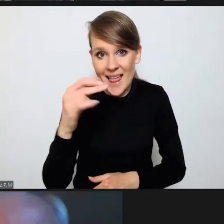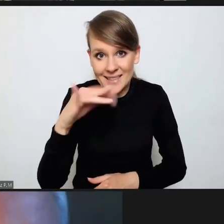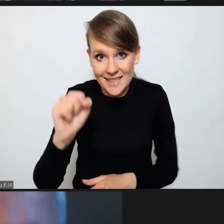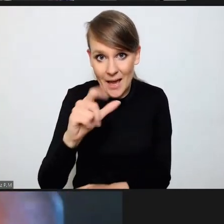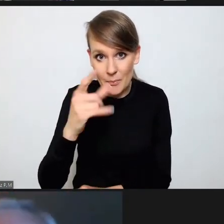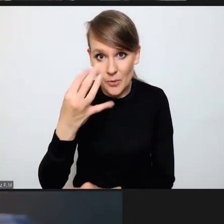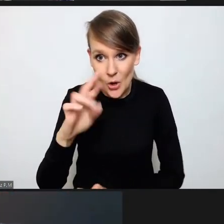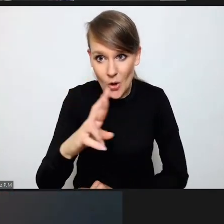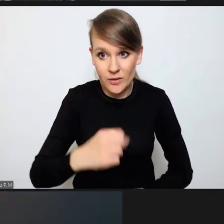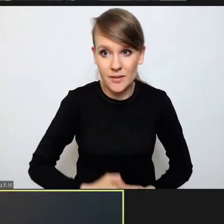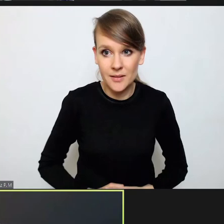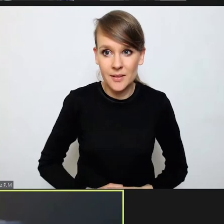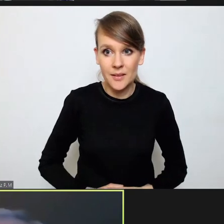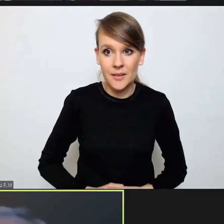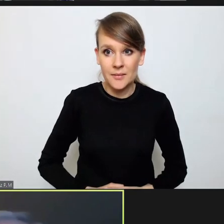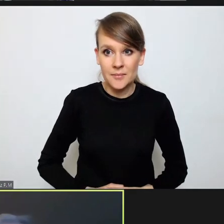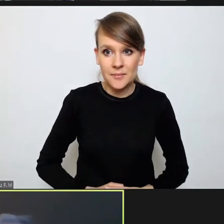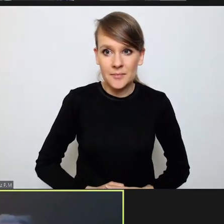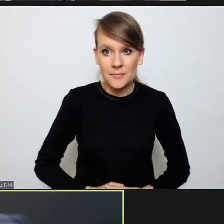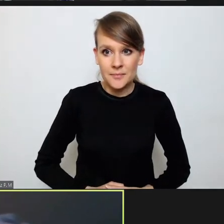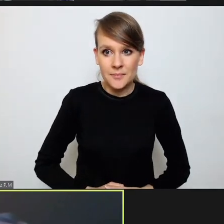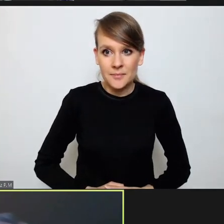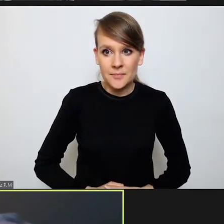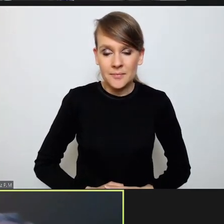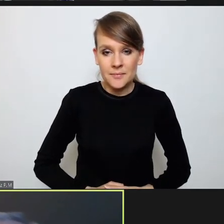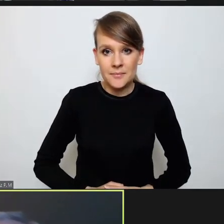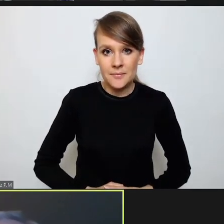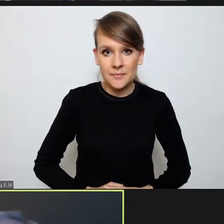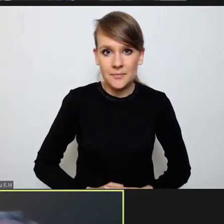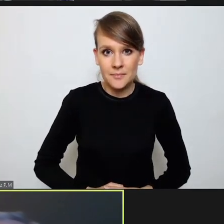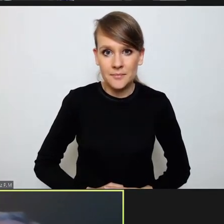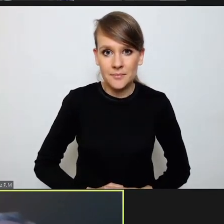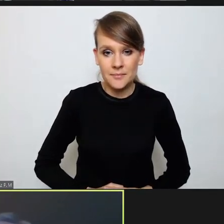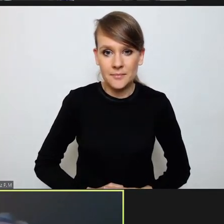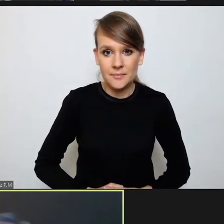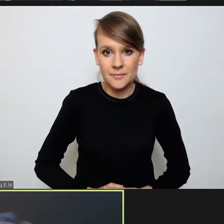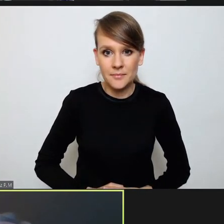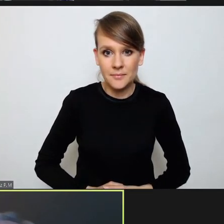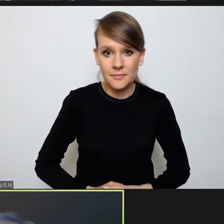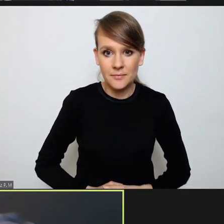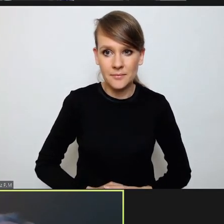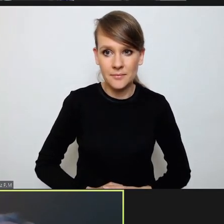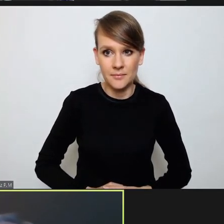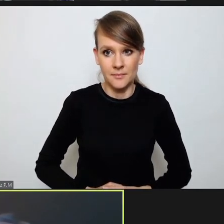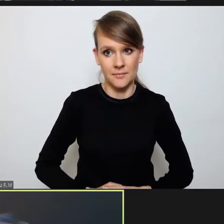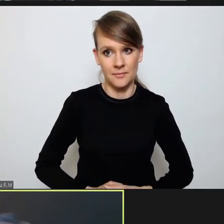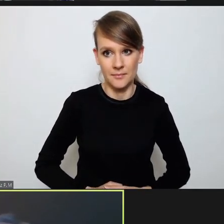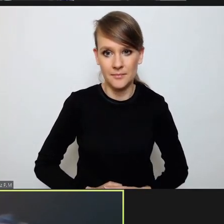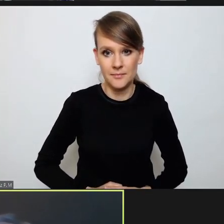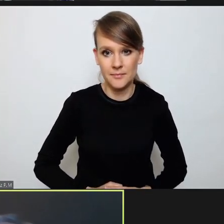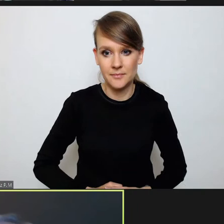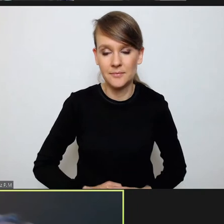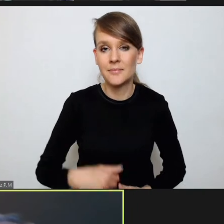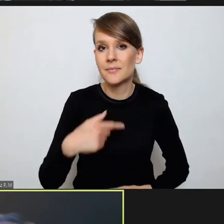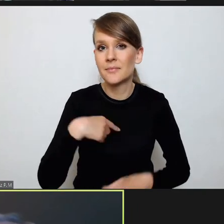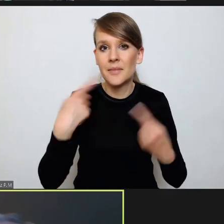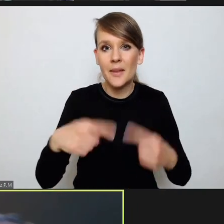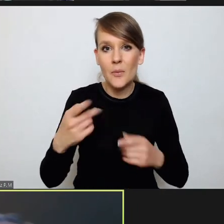drugą formułę i chcę uczynić zastrzeżenie, że nie przygotowywałem się do